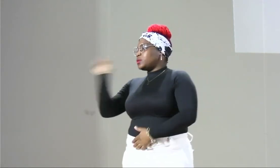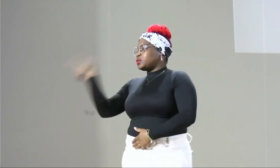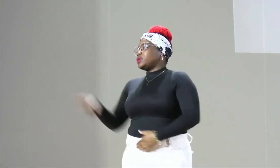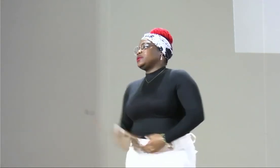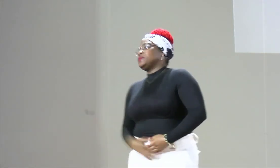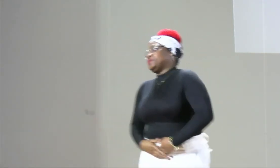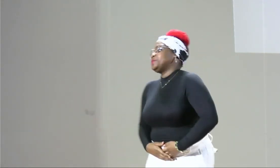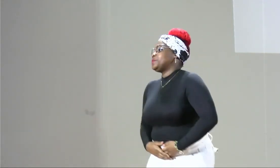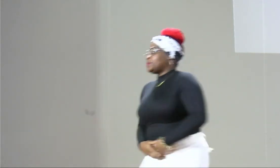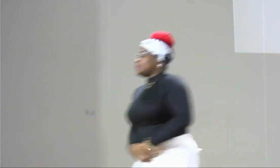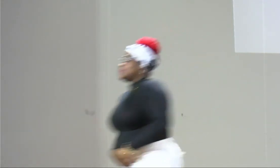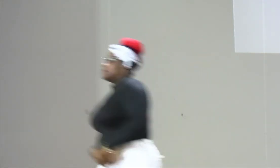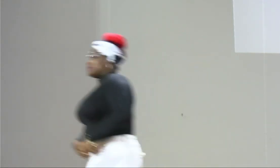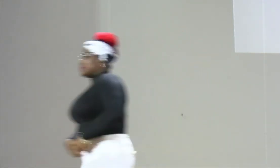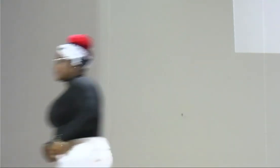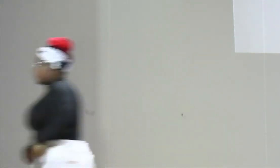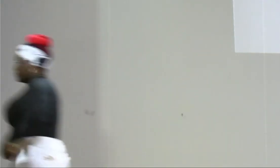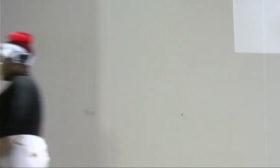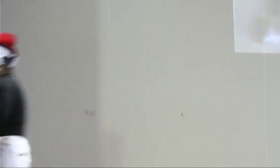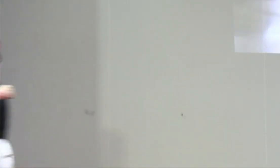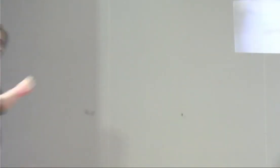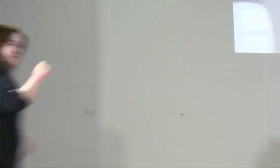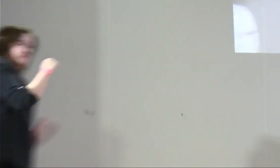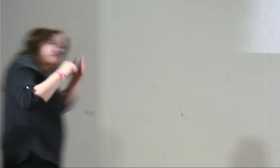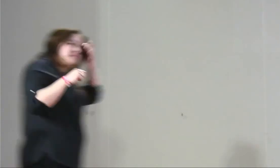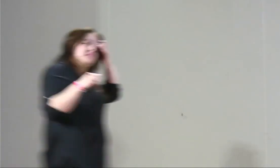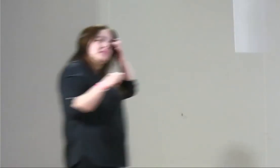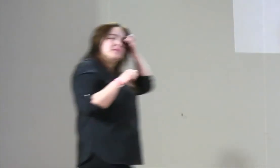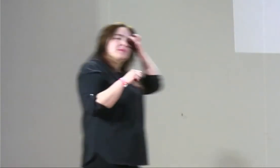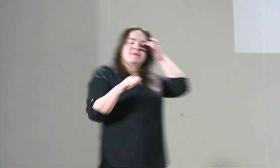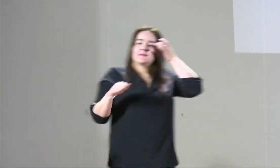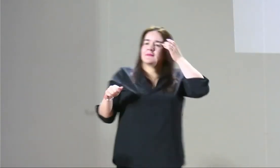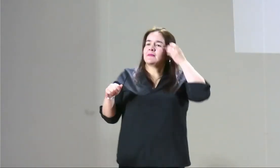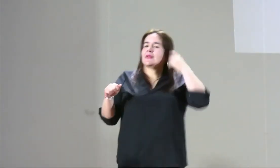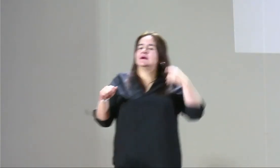están muy ocultas, minoritarios, están muy ocultas la violencia y hay cómo hacerla visible.